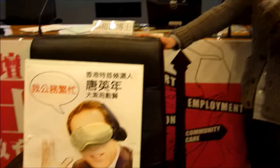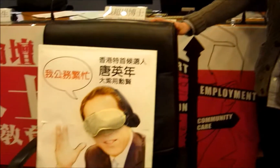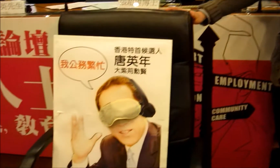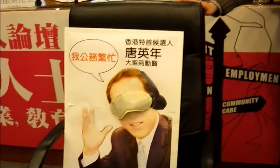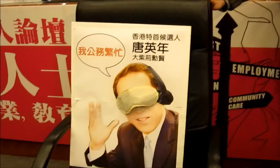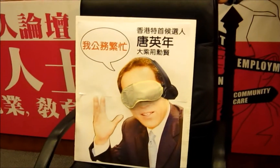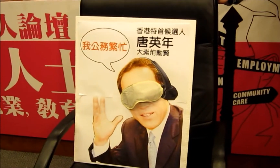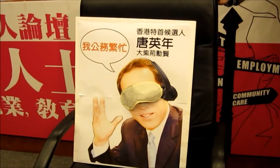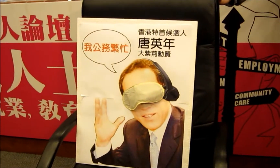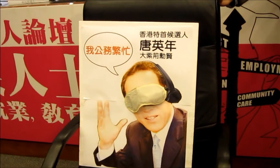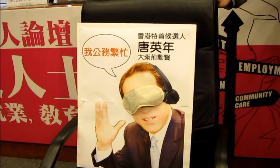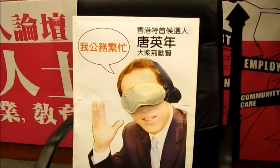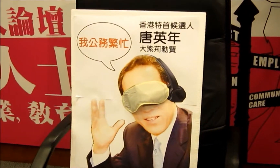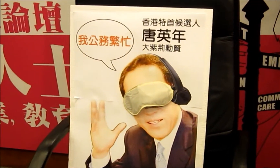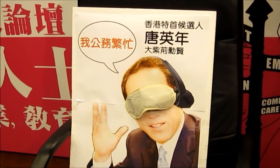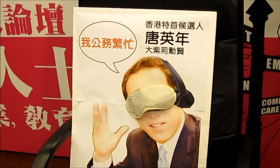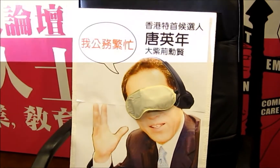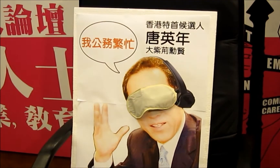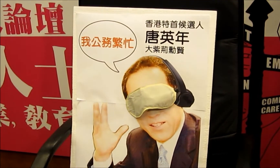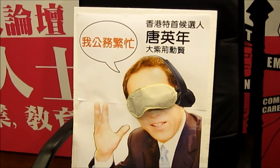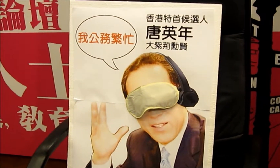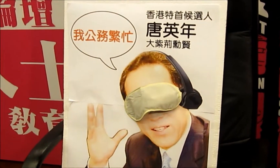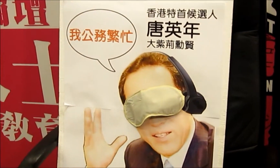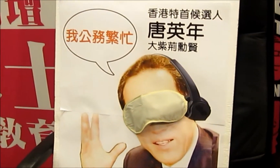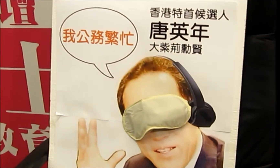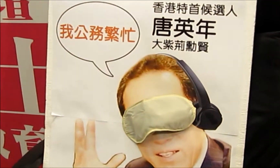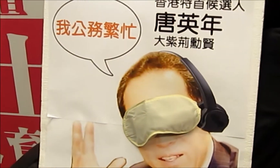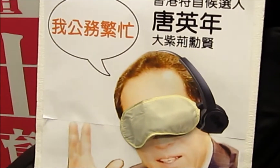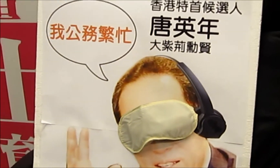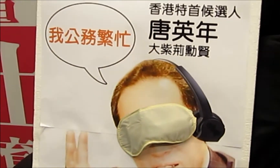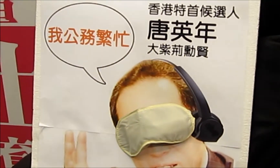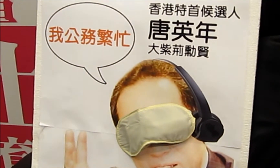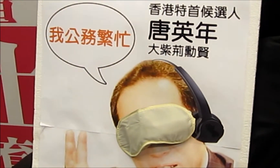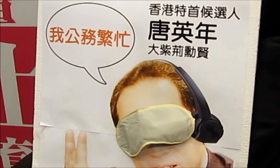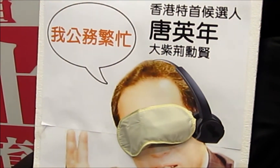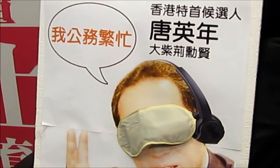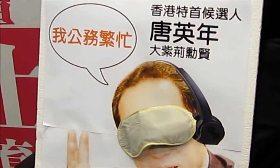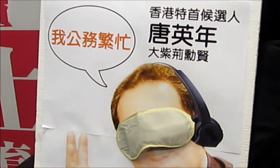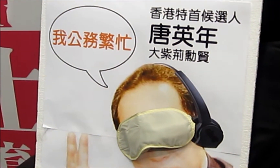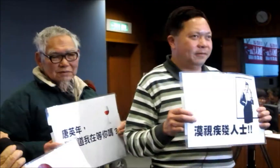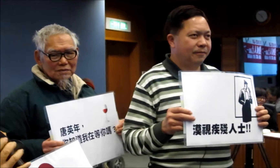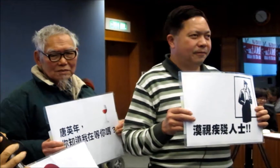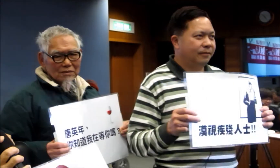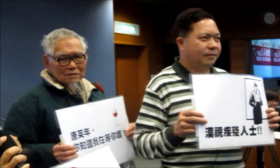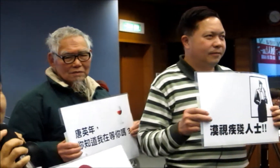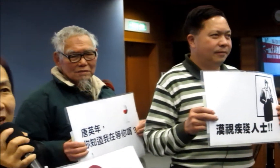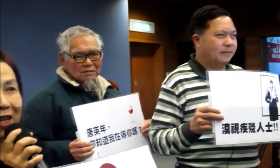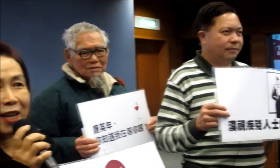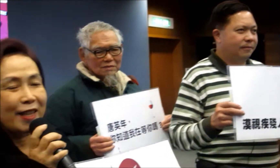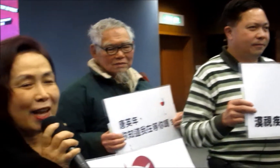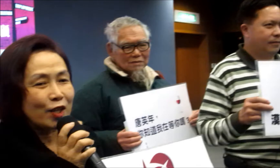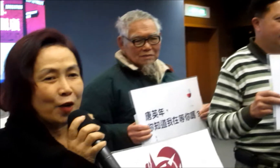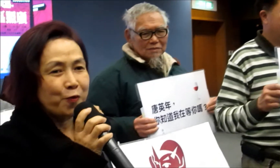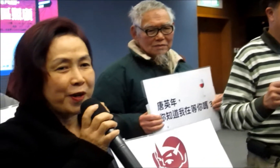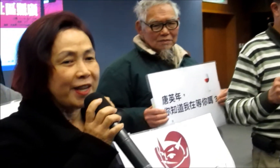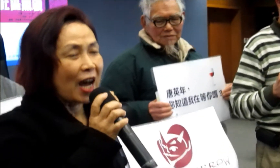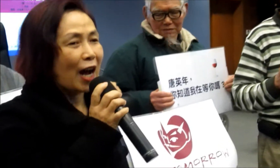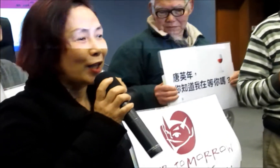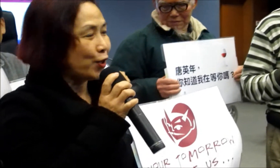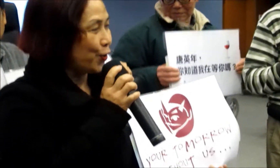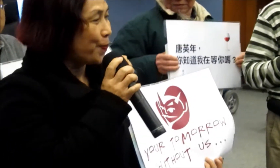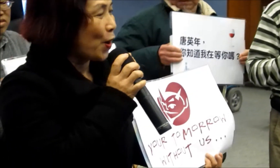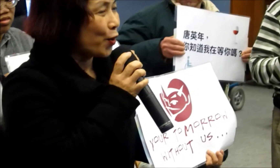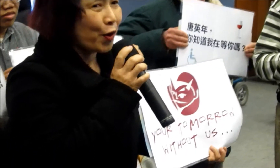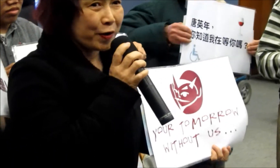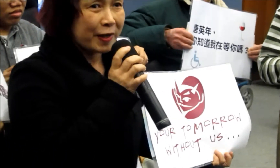就根本上呢就根本都不理我們所以呢留回了空凳唐英年呢We